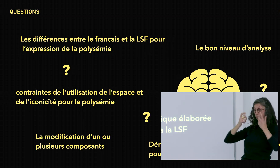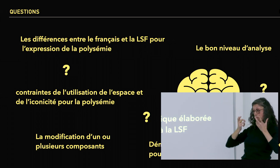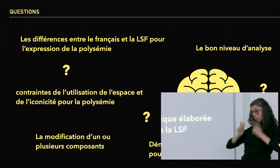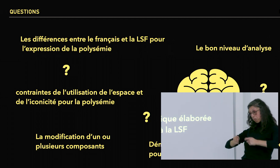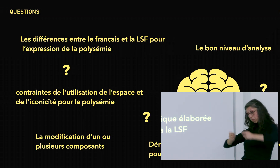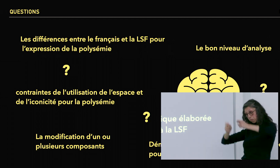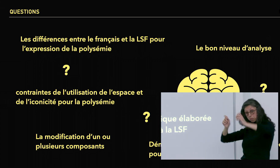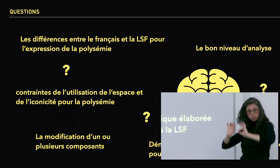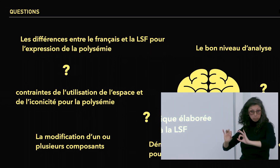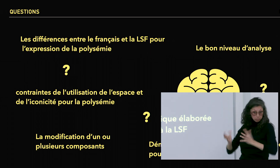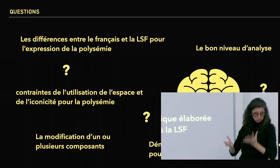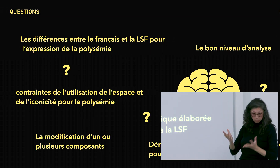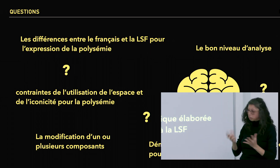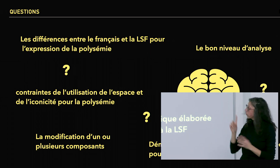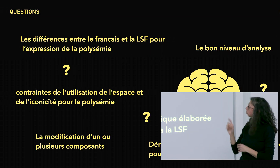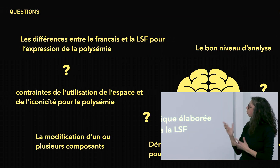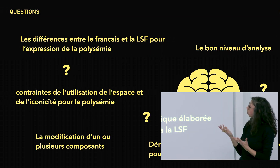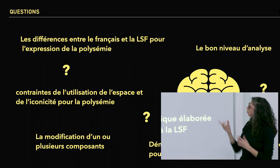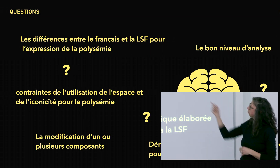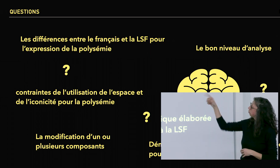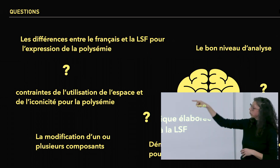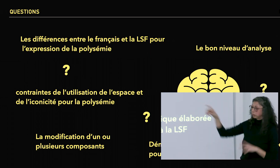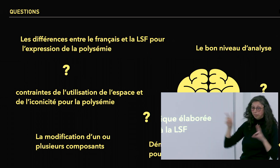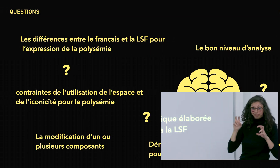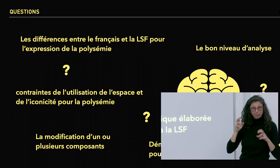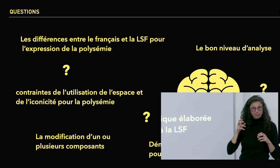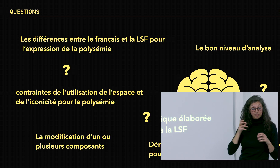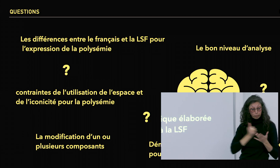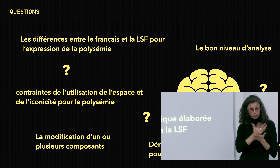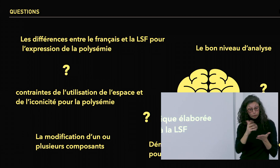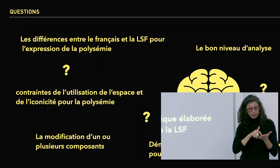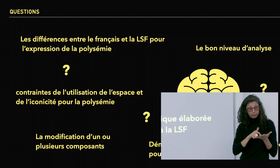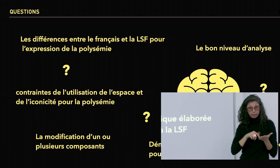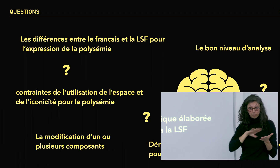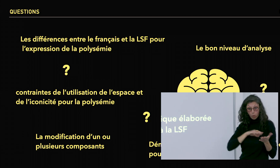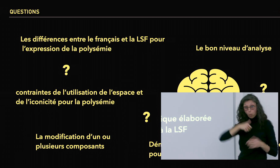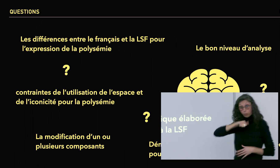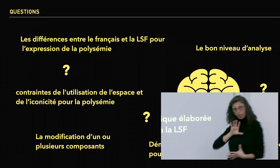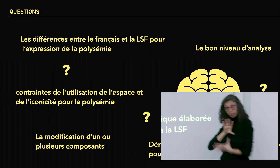Ensuite, est-ce que nous considérons le bon niveau d'analyse pour analyser cette polysémie ?